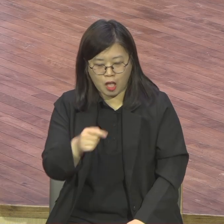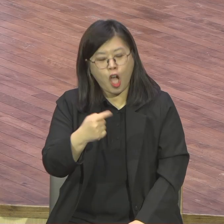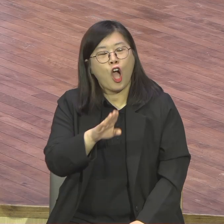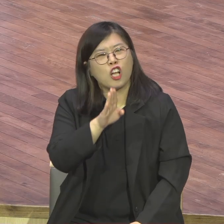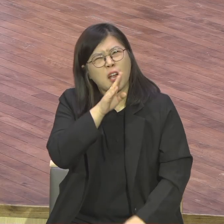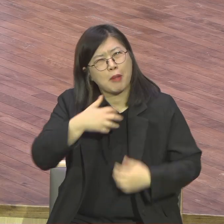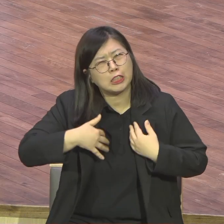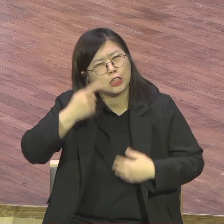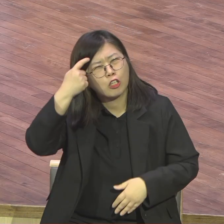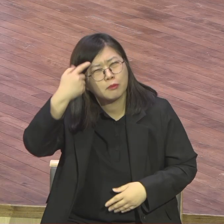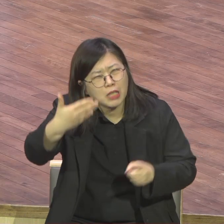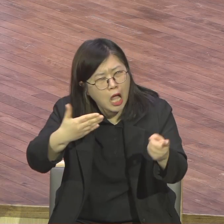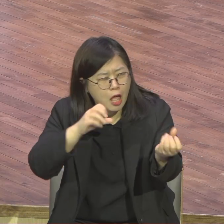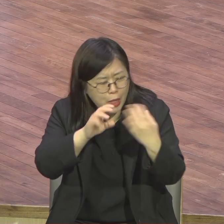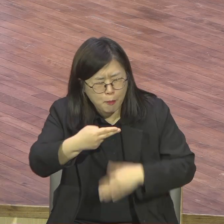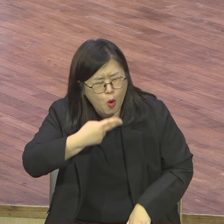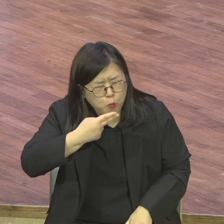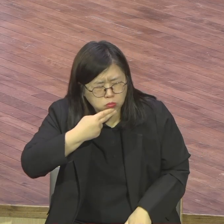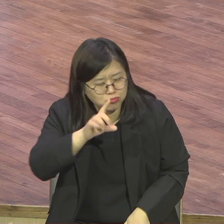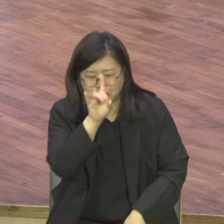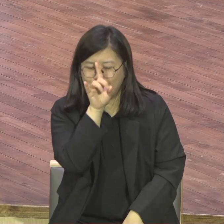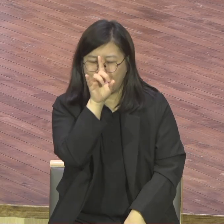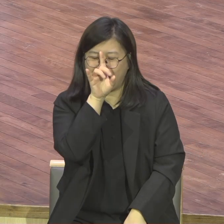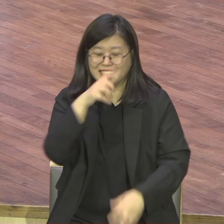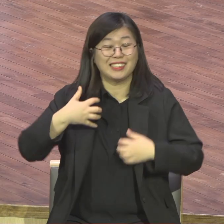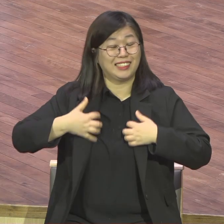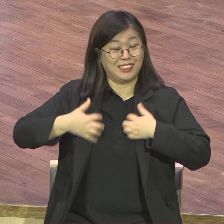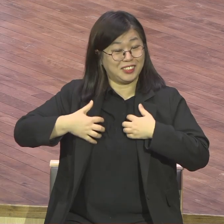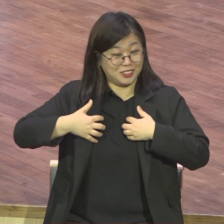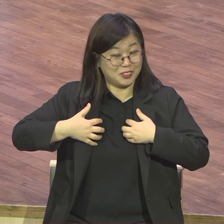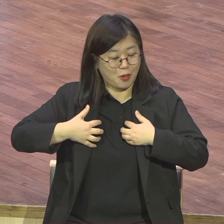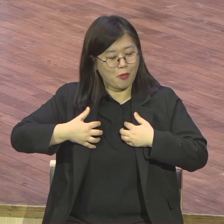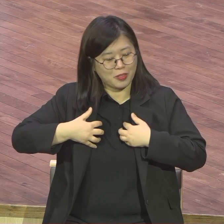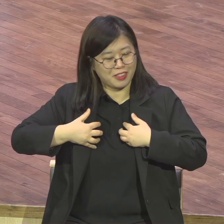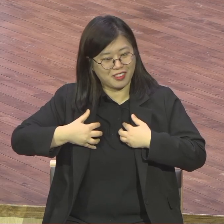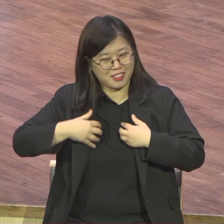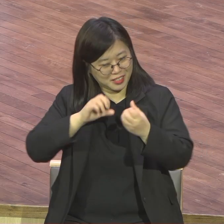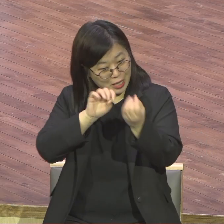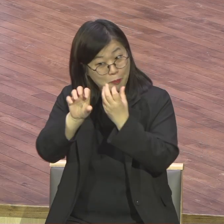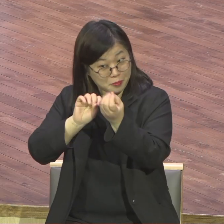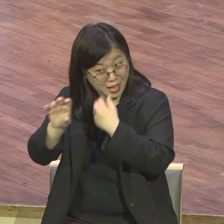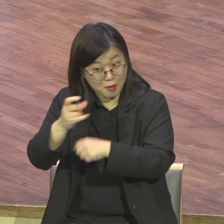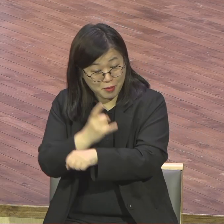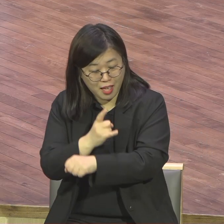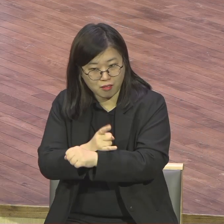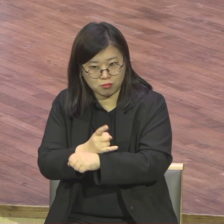지금 보니까 다 즐거워 보이네. 웃으면서. 나가면 인상 쓰고 그러지 마세요.